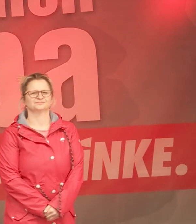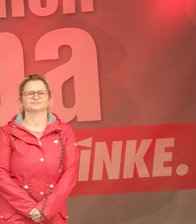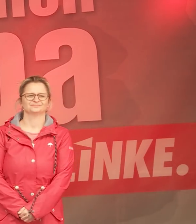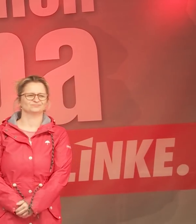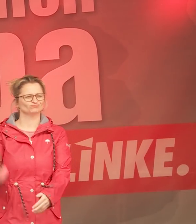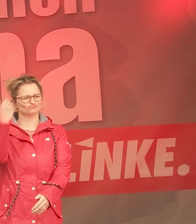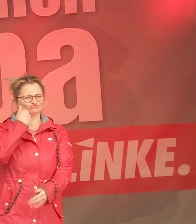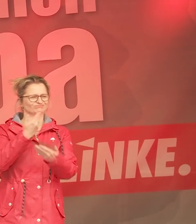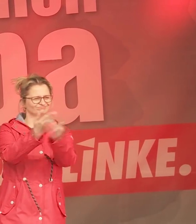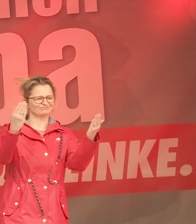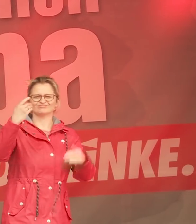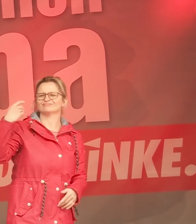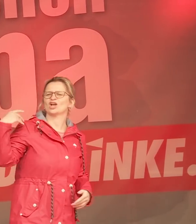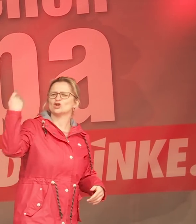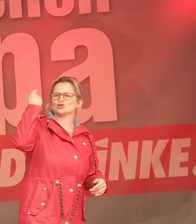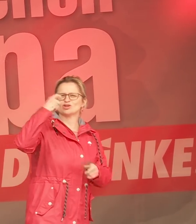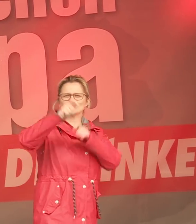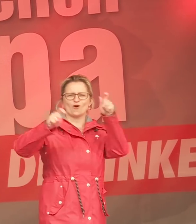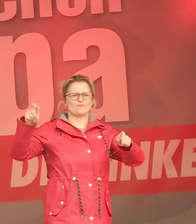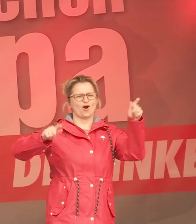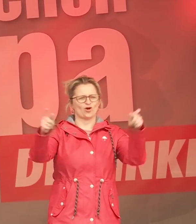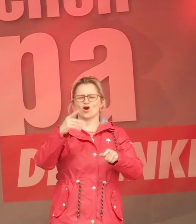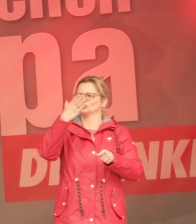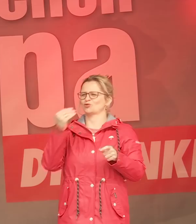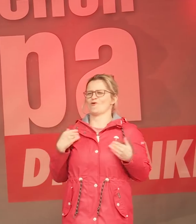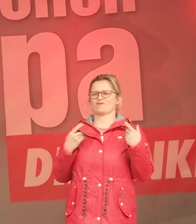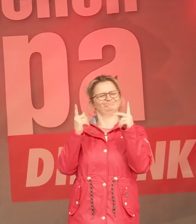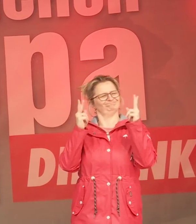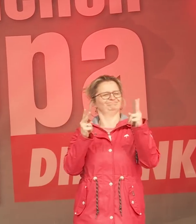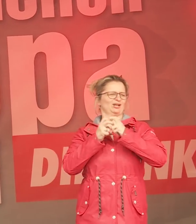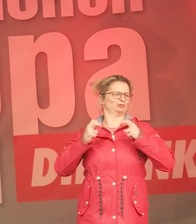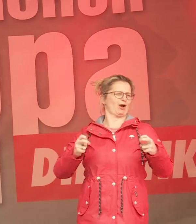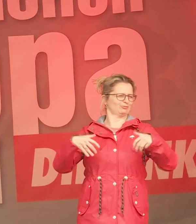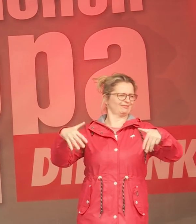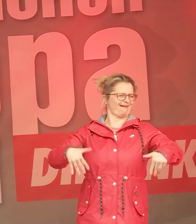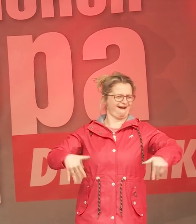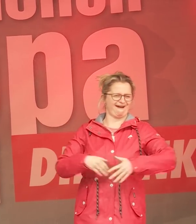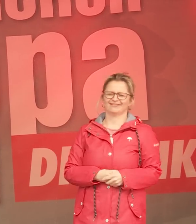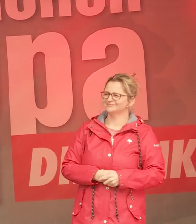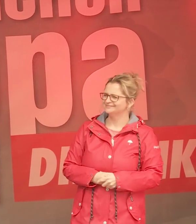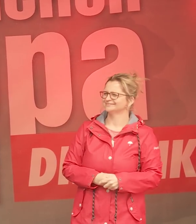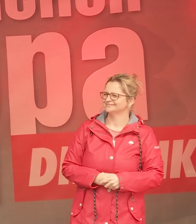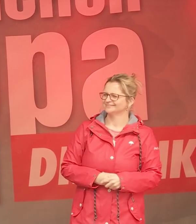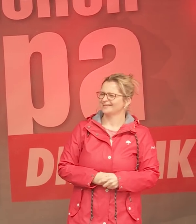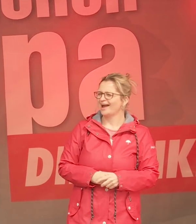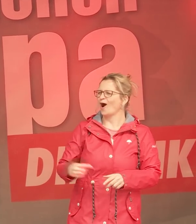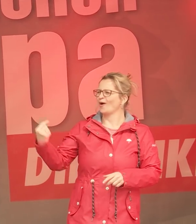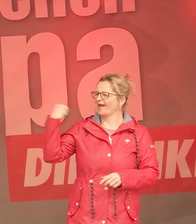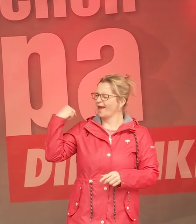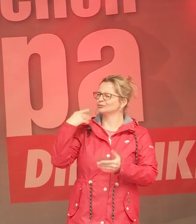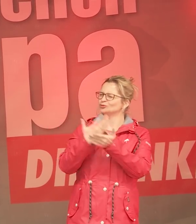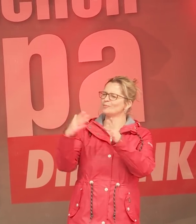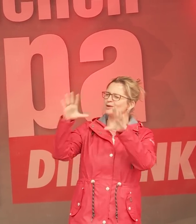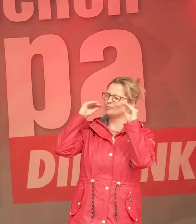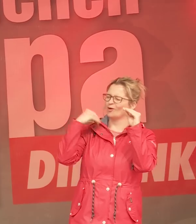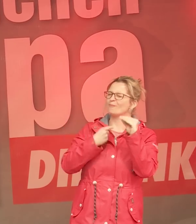Ja, liebe Düsseldorferinnen und Düsseldorfer, schön zu Hause zu sein. Und an diejenigen, die eben wahrgenommen haben,